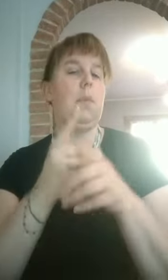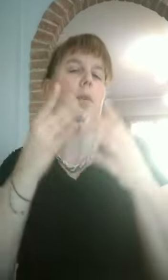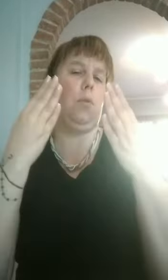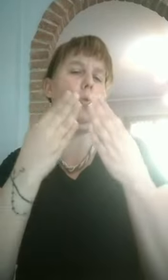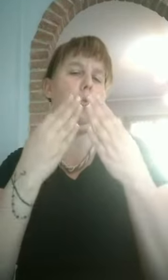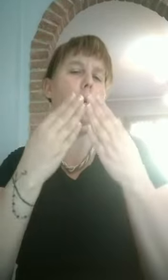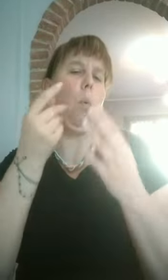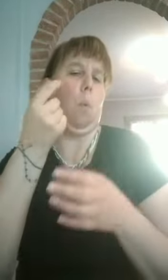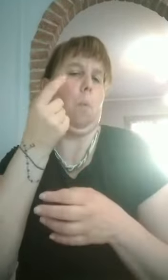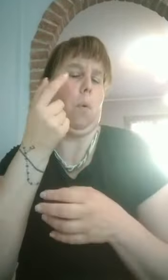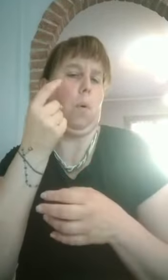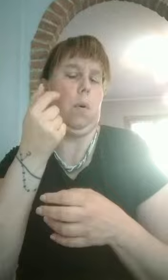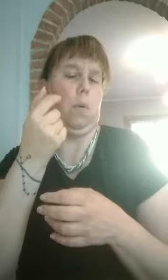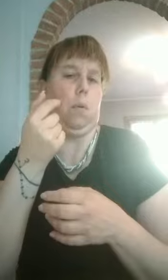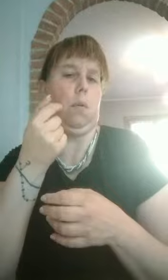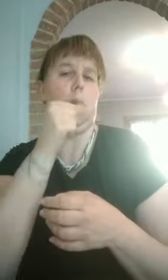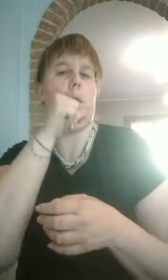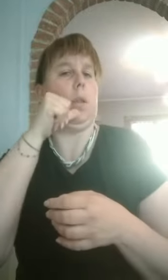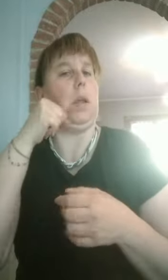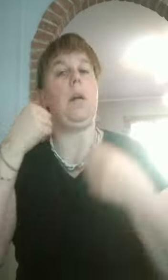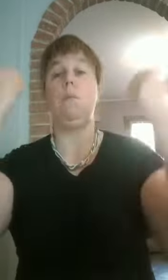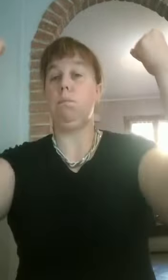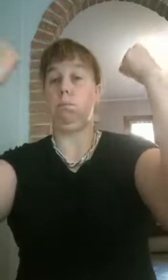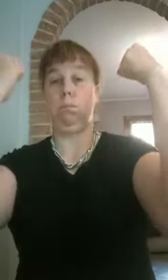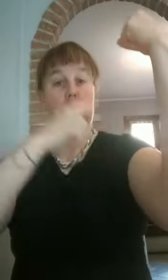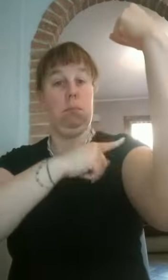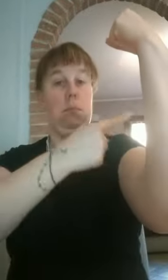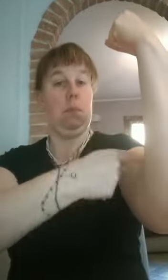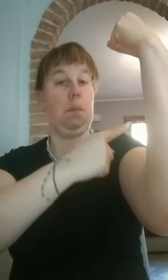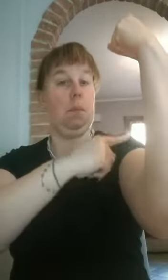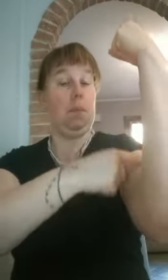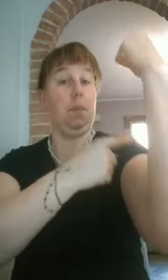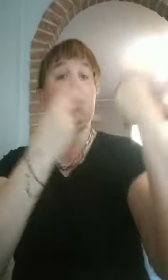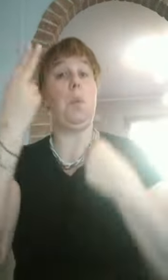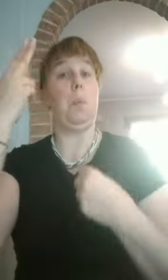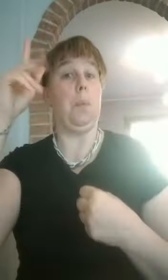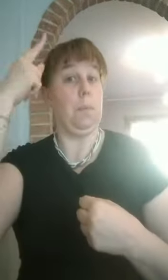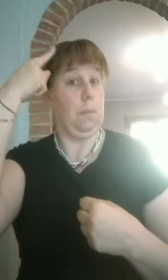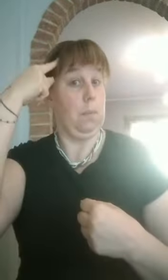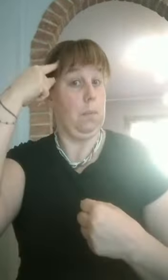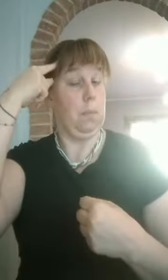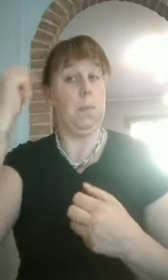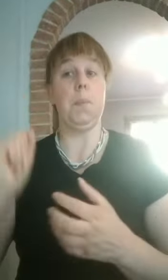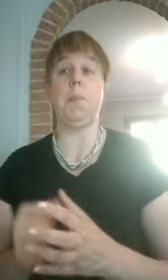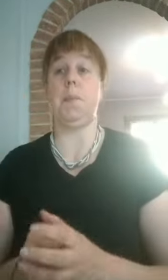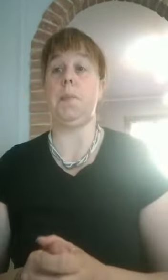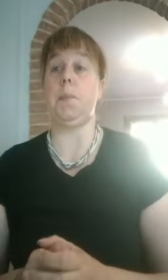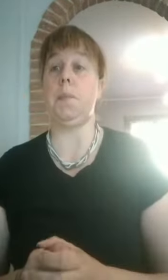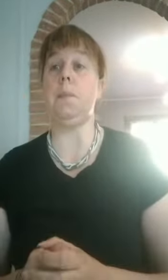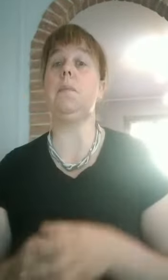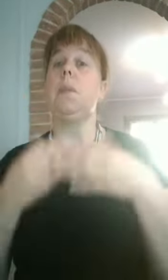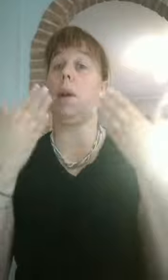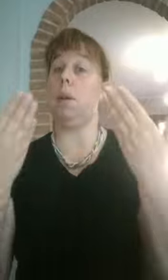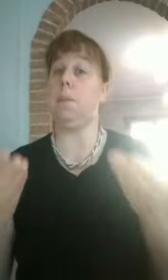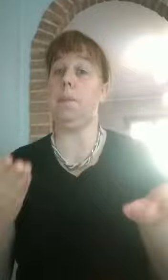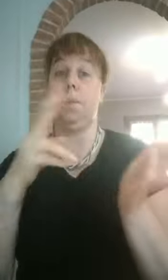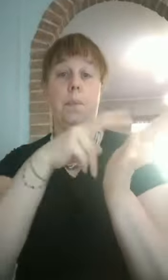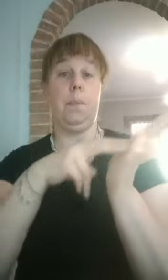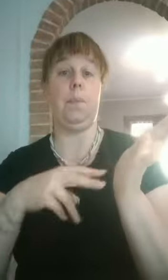muscoli, ma è importante anche allenare la testa, in questo caso la memoria. Bene, adesso vi leggo la poesia. Per la